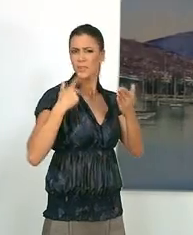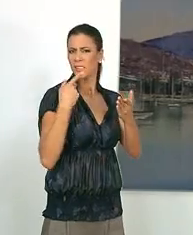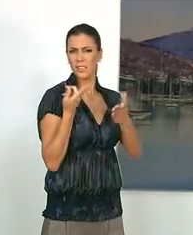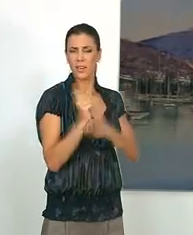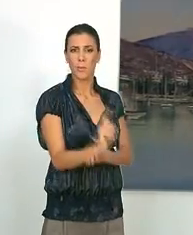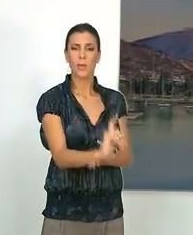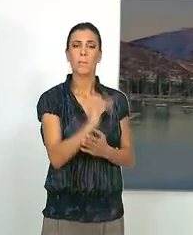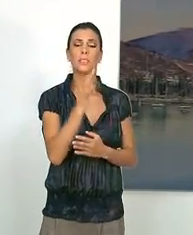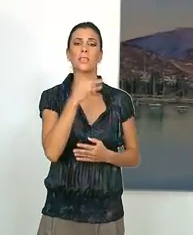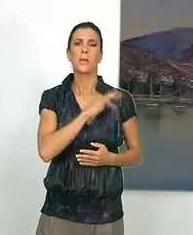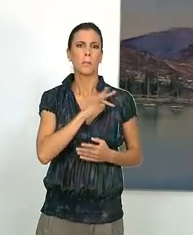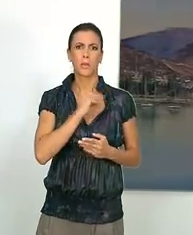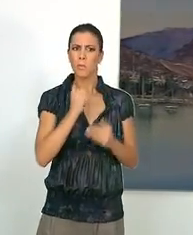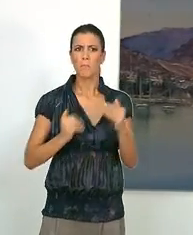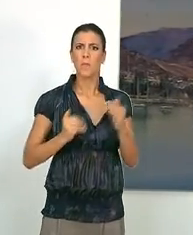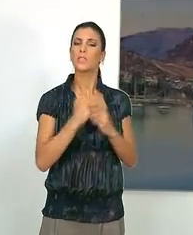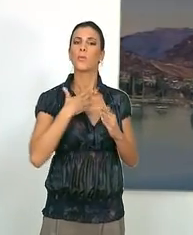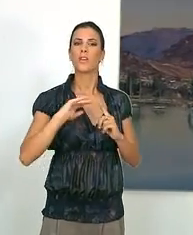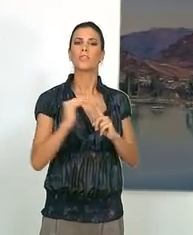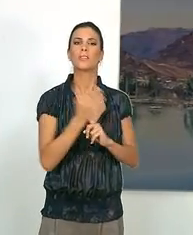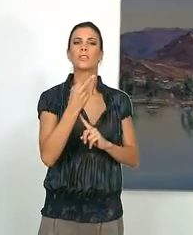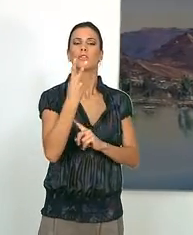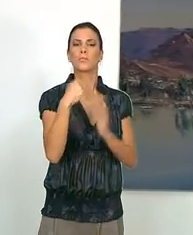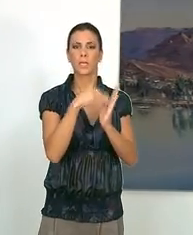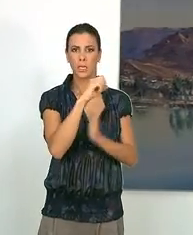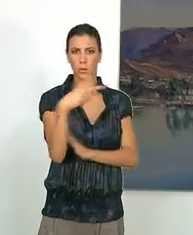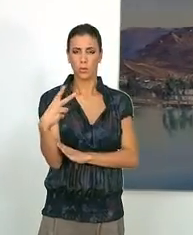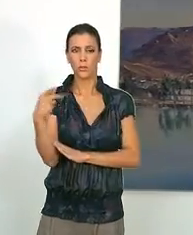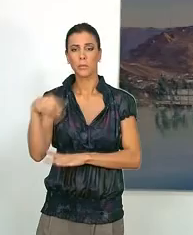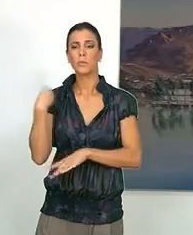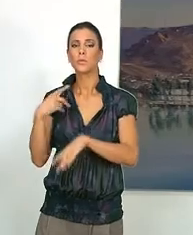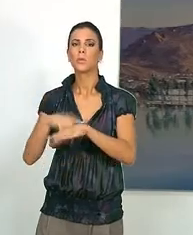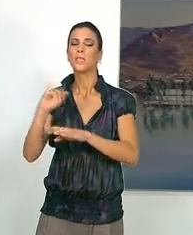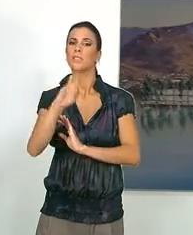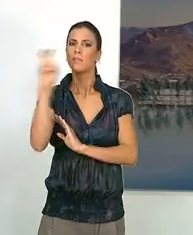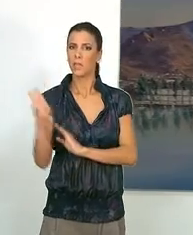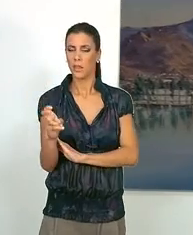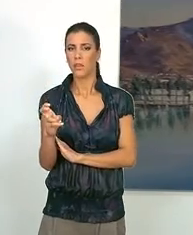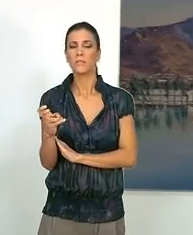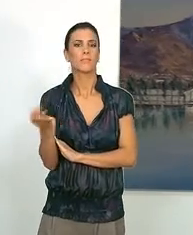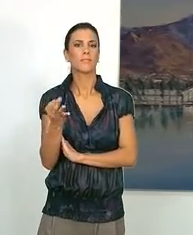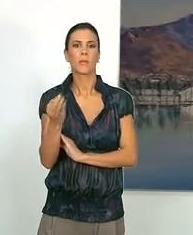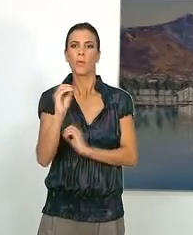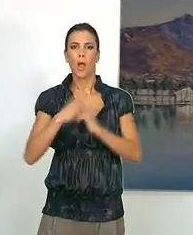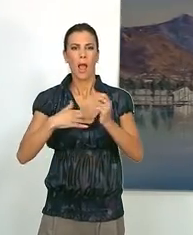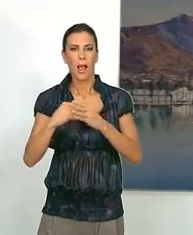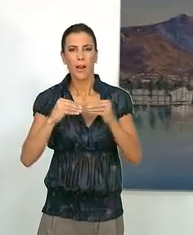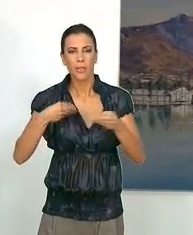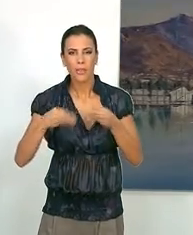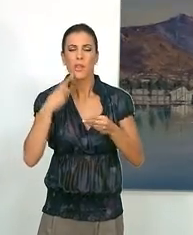con premios que superan los 2.000 euros. Igualmente habrá actividades paralelas como arcilla, música